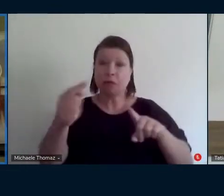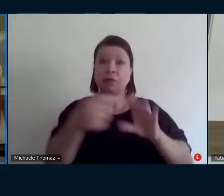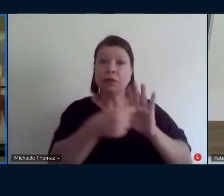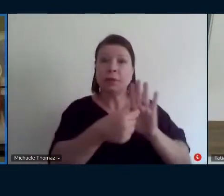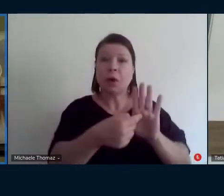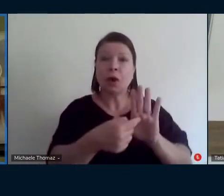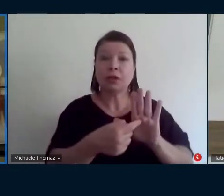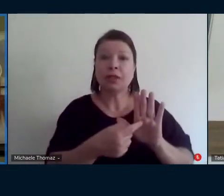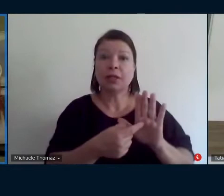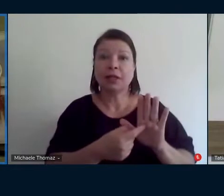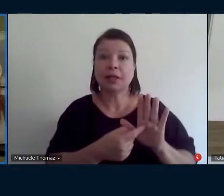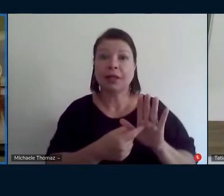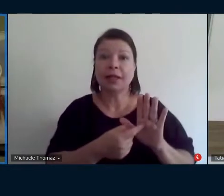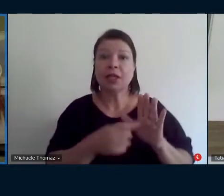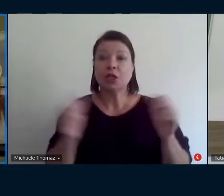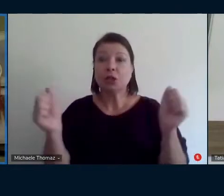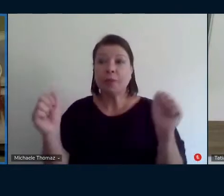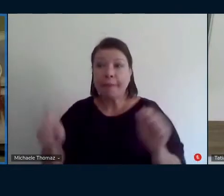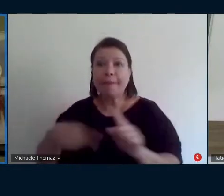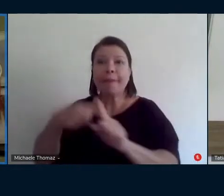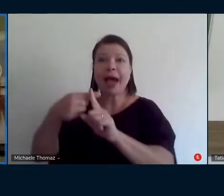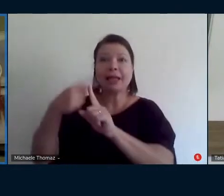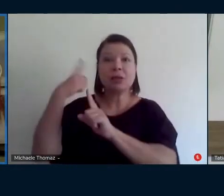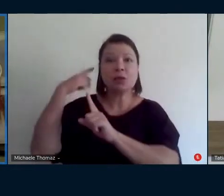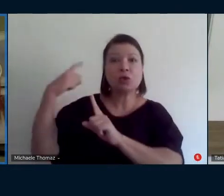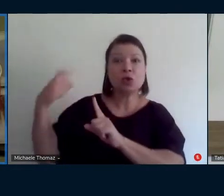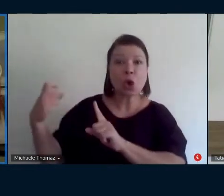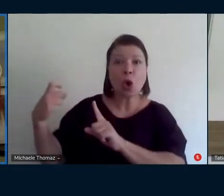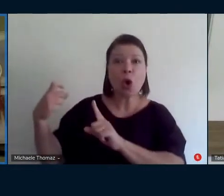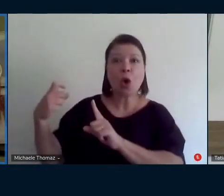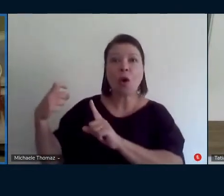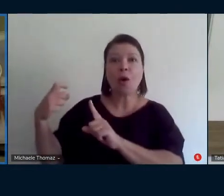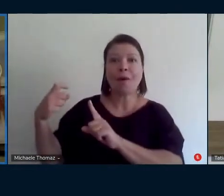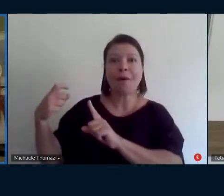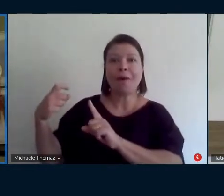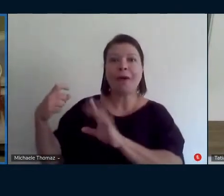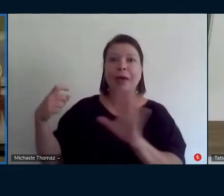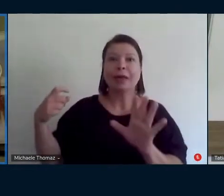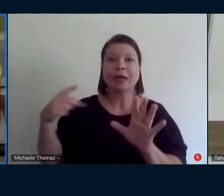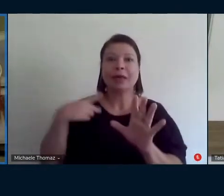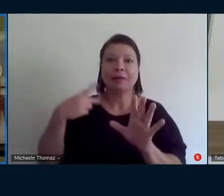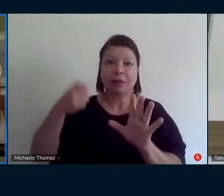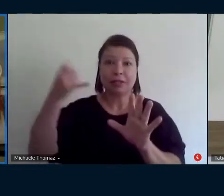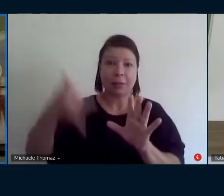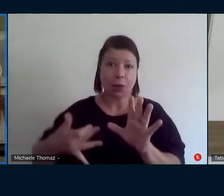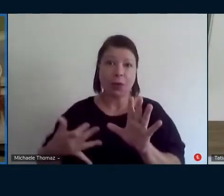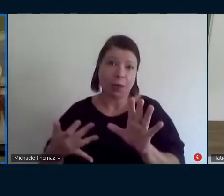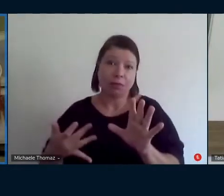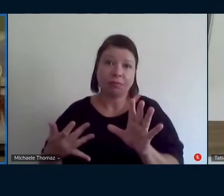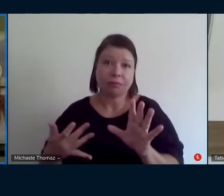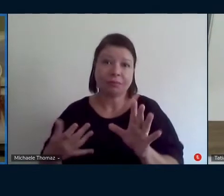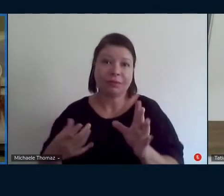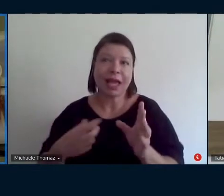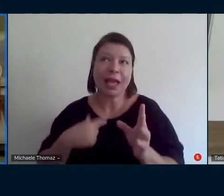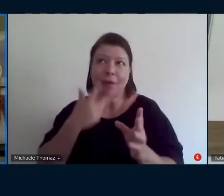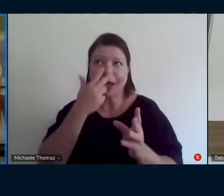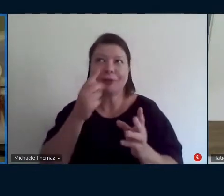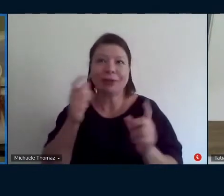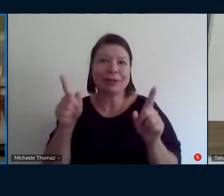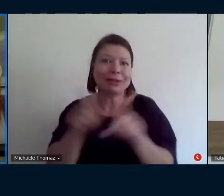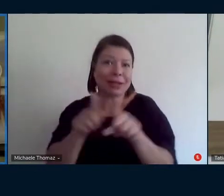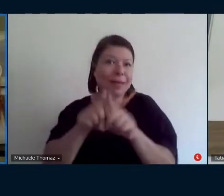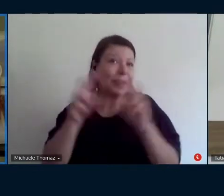fenômeno sonoro da Patrícia que eu acho que é bem interessante que daria um terceiro artigo para